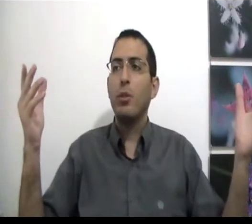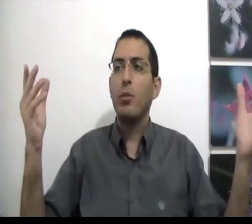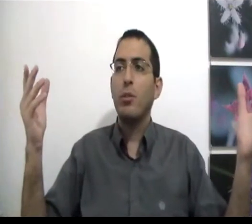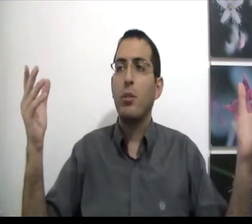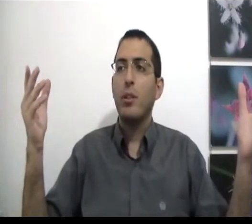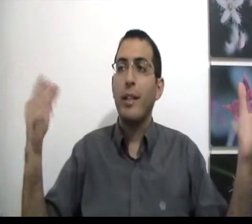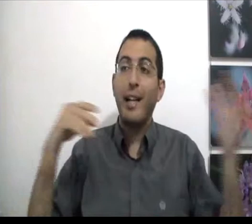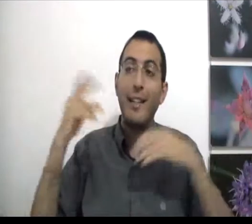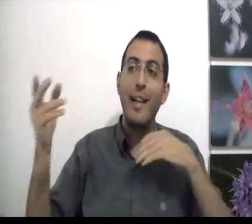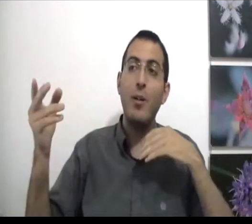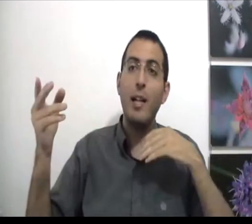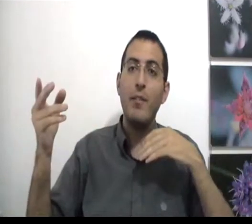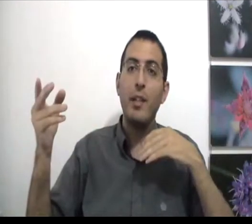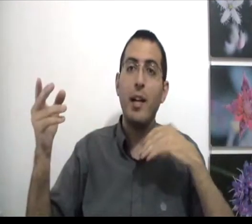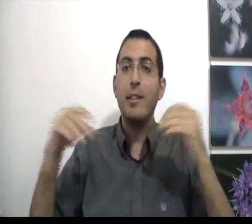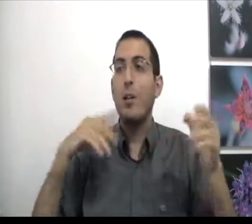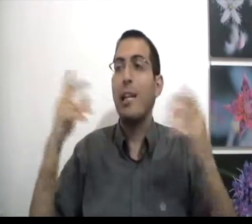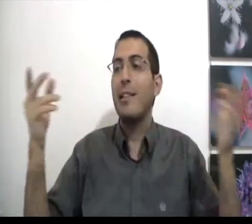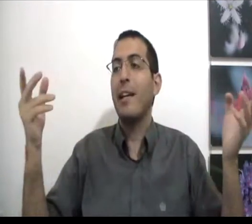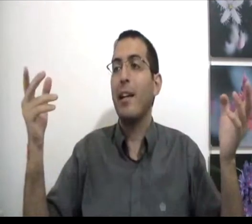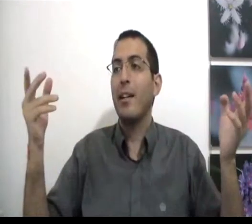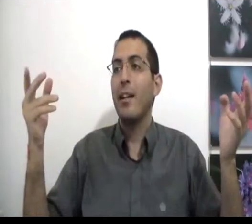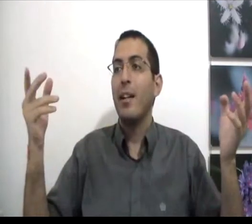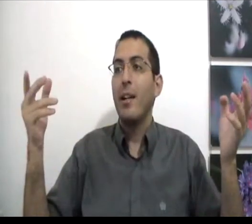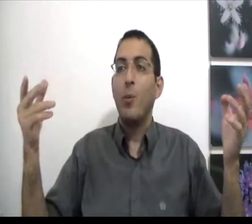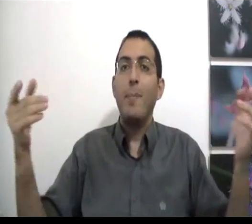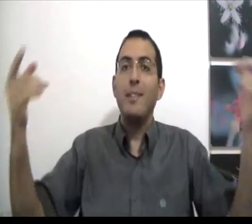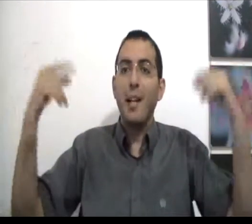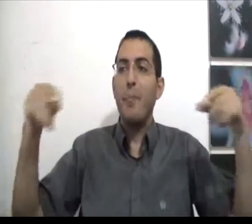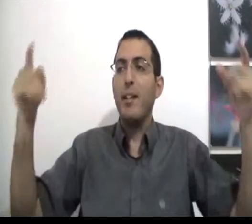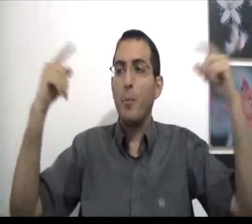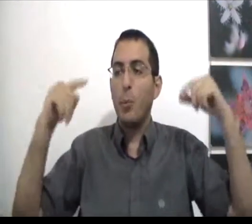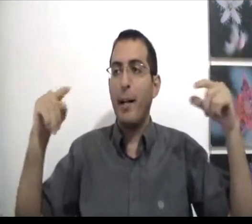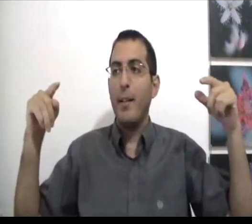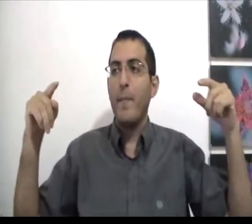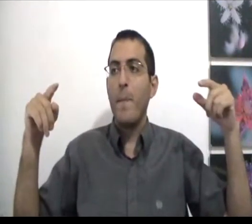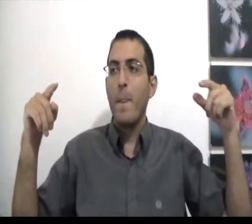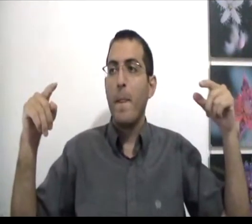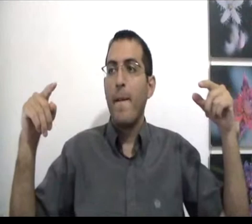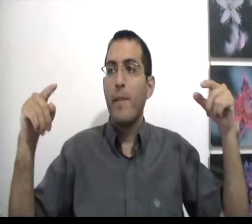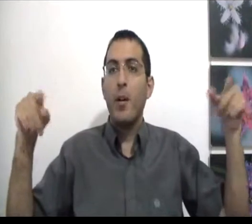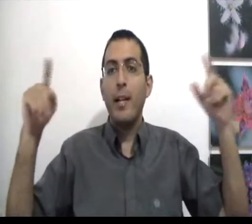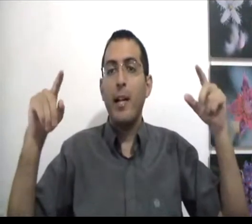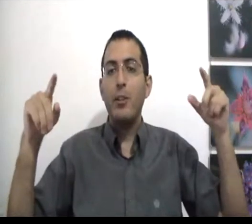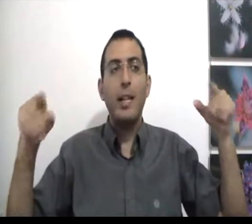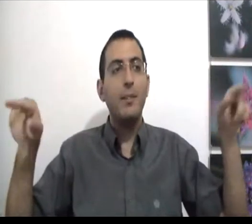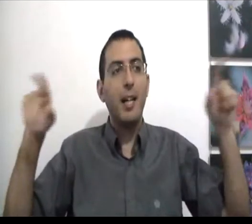זאת אתה כן יכול להבין רק אתה לא יודעת הדרך אולי בשכל בלתי מוגבל אתה יכול לגלות שגם שכל